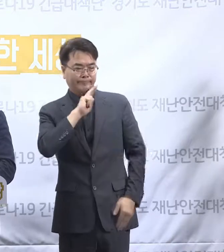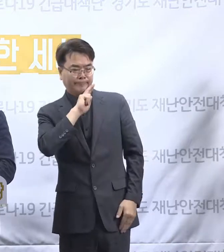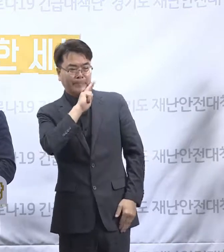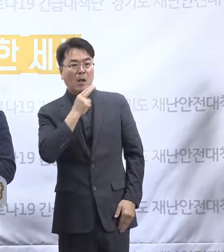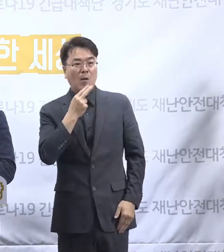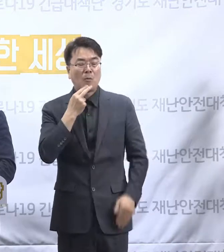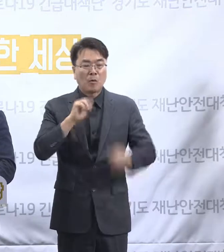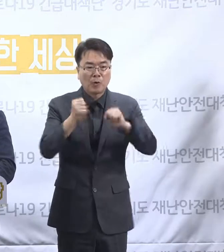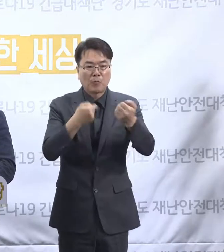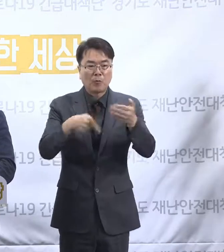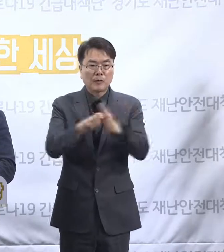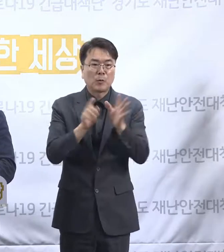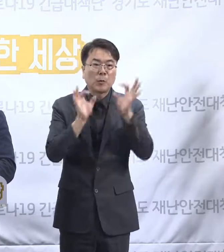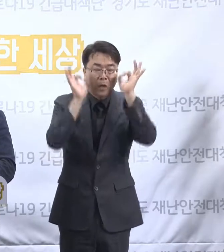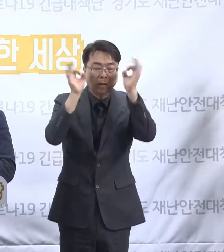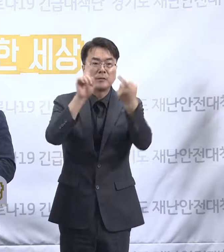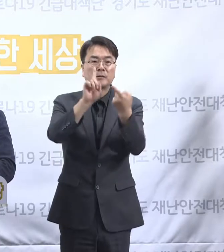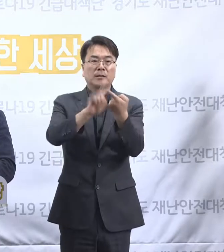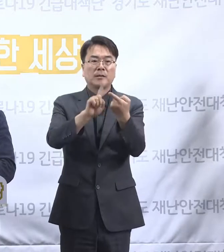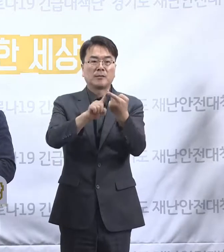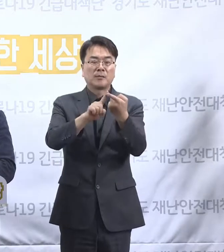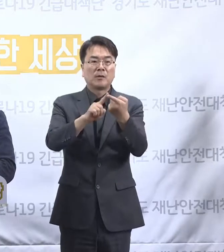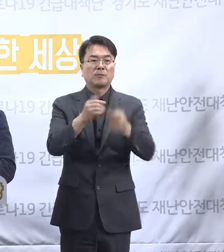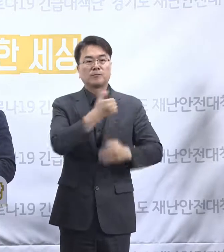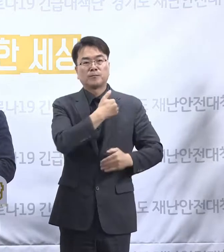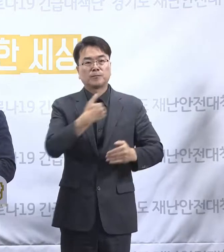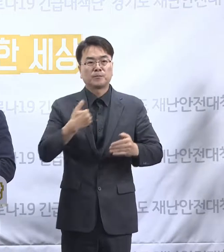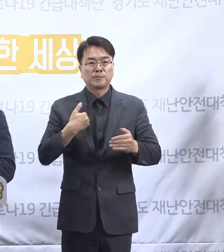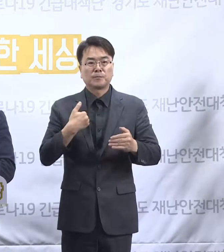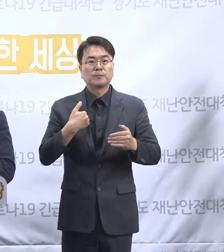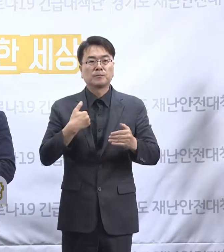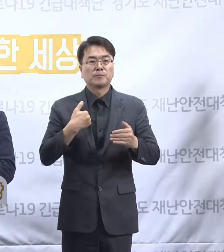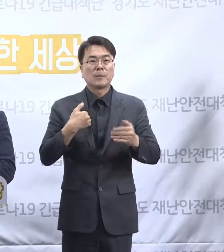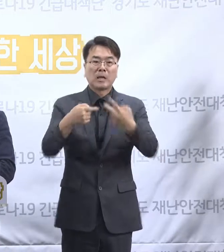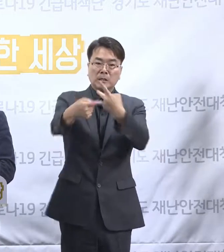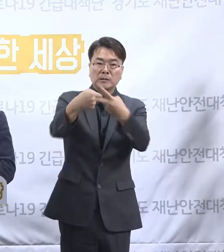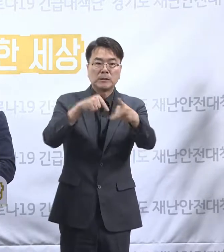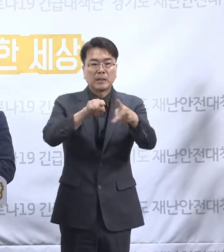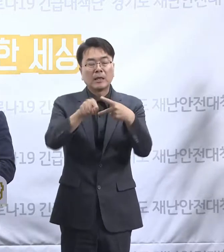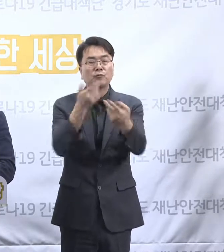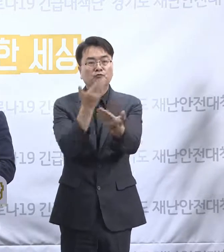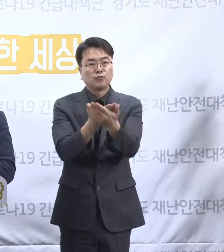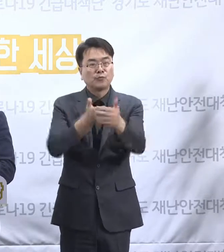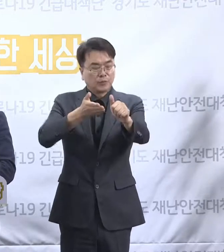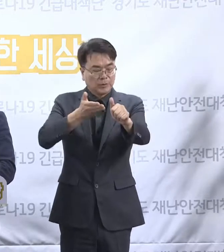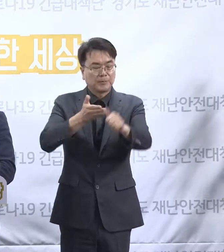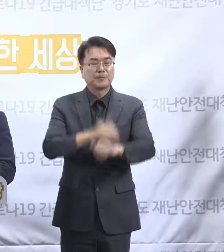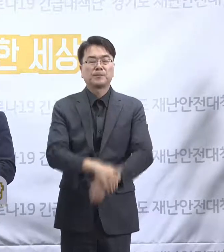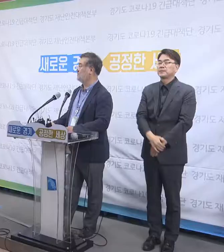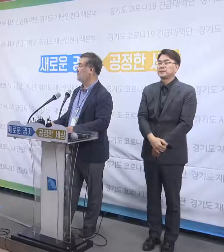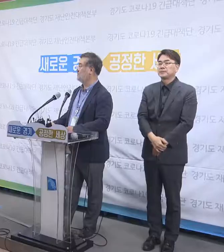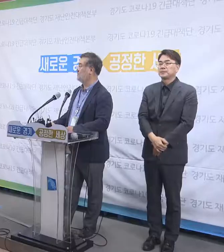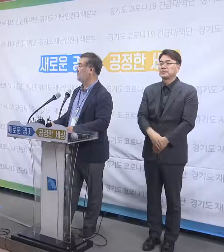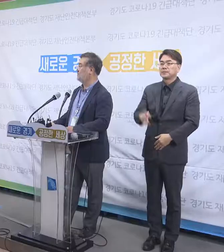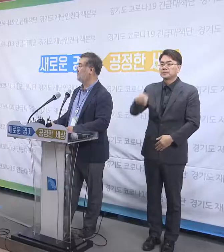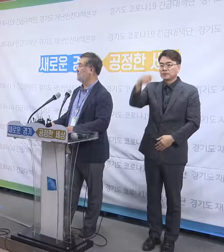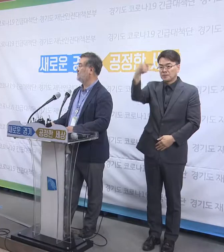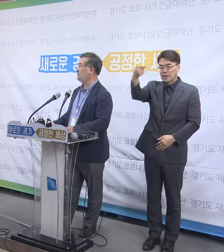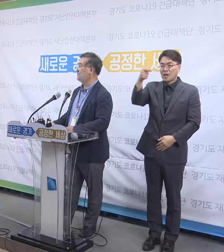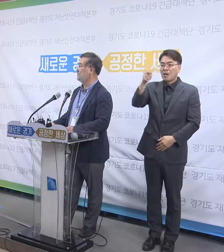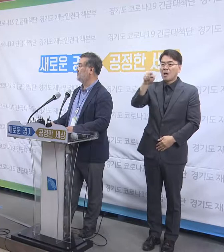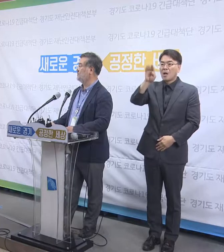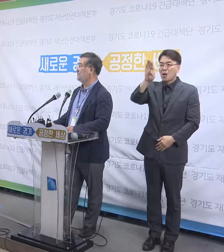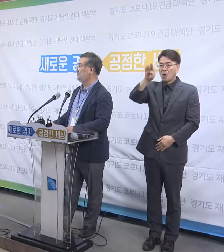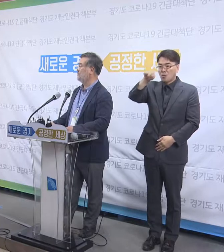노력을 했기 때문에 그 점에 대해서 충분히 좀 이해해 주시기를 부탁드립니다. 네 다음 불교닷컴